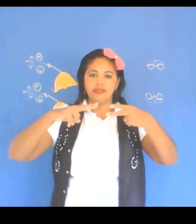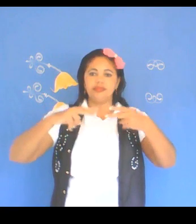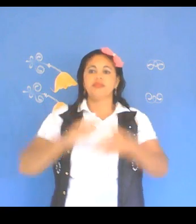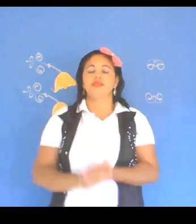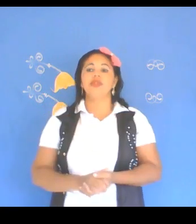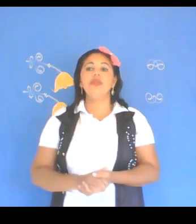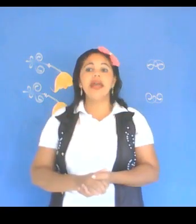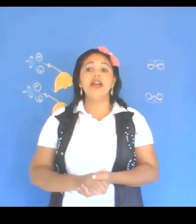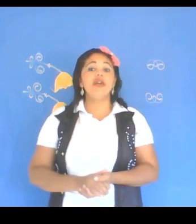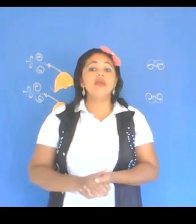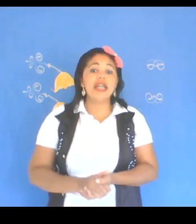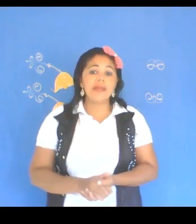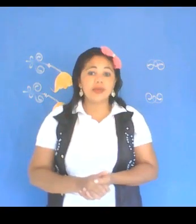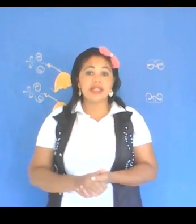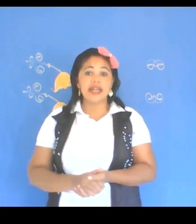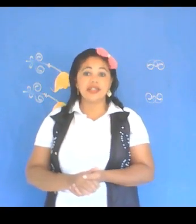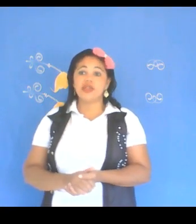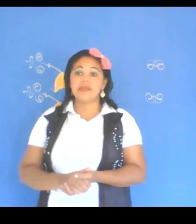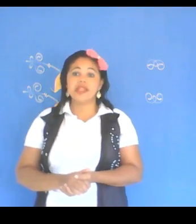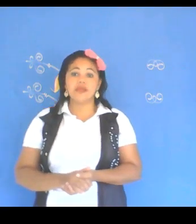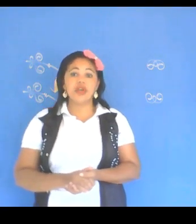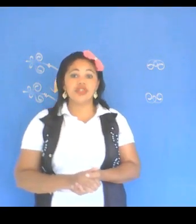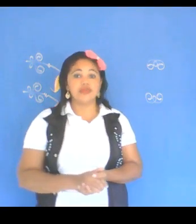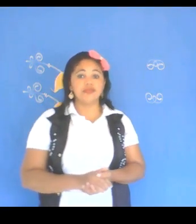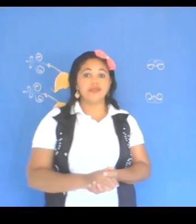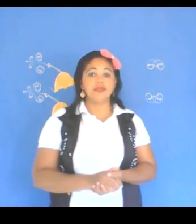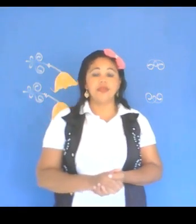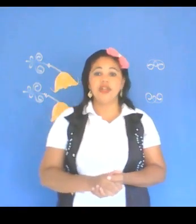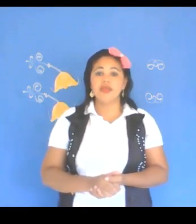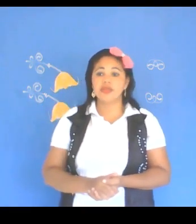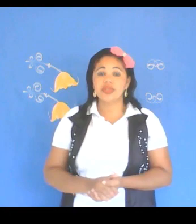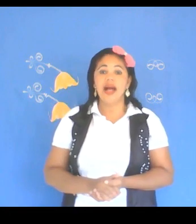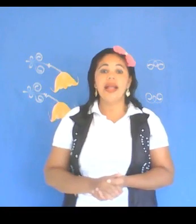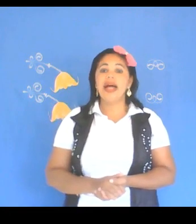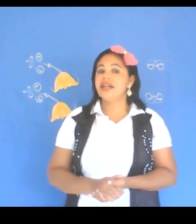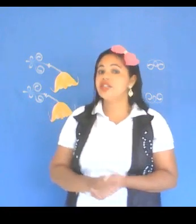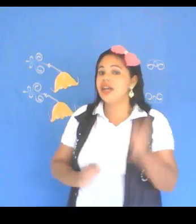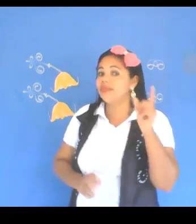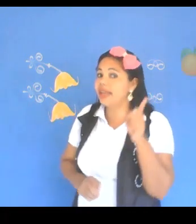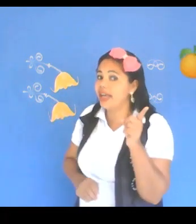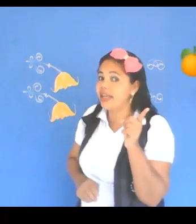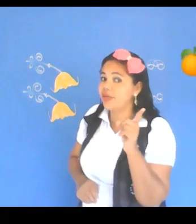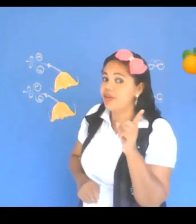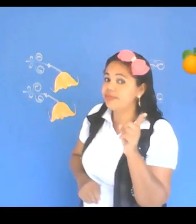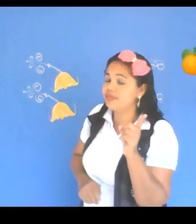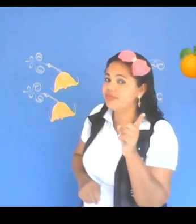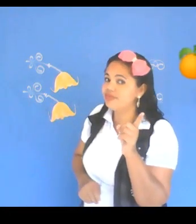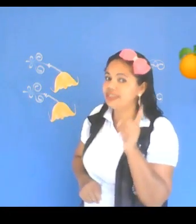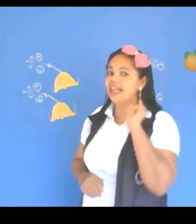Muito bem, vamos relembrar os sinais que nós aprendemos hoje? Vamos! Laranja, quem aí lembrou? Ah,